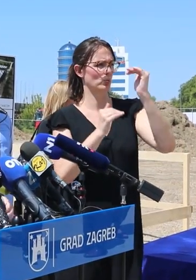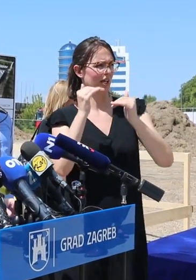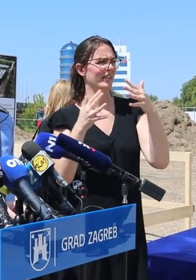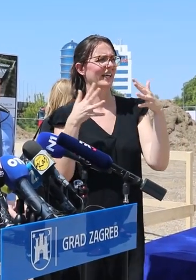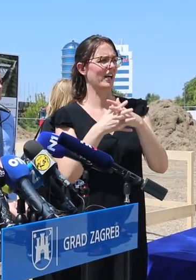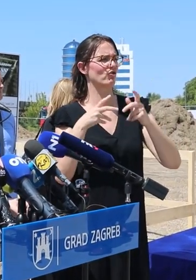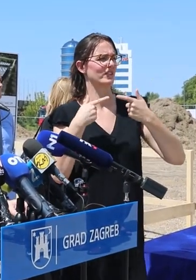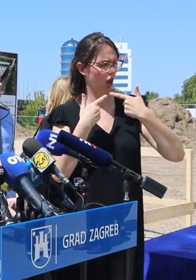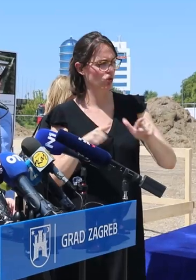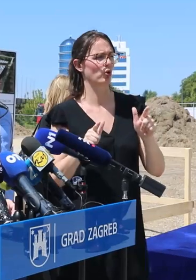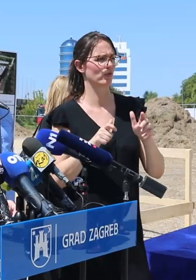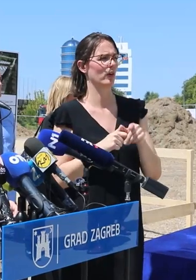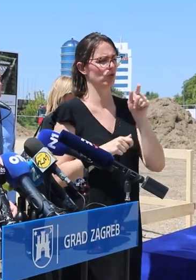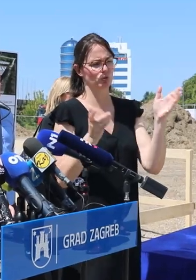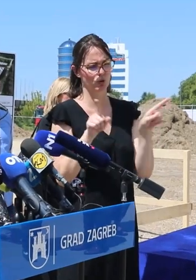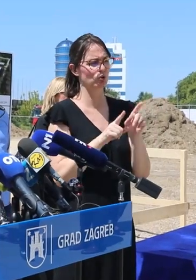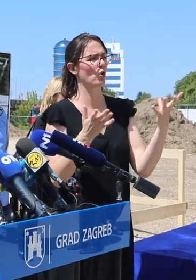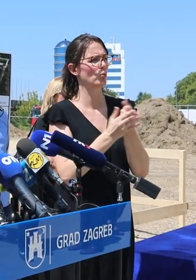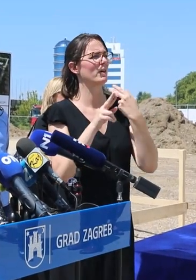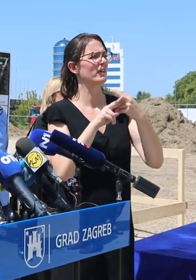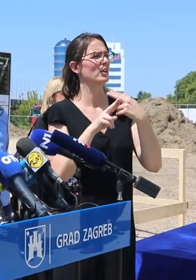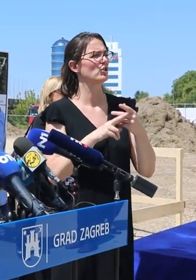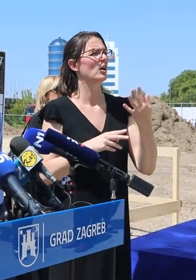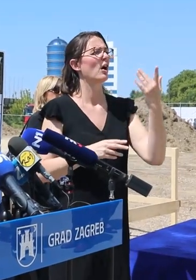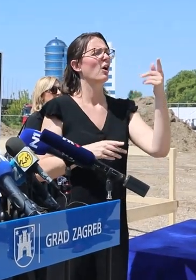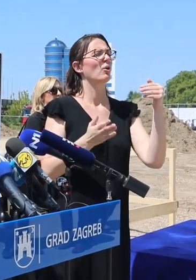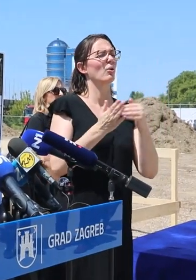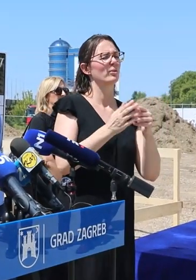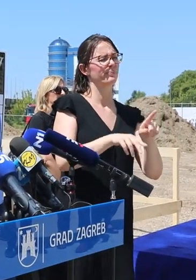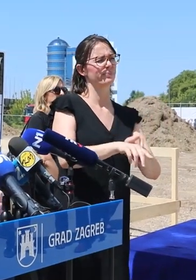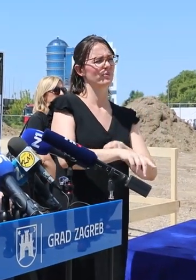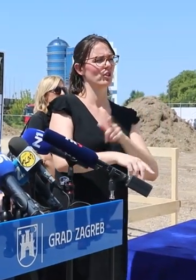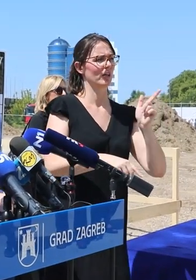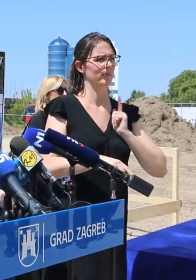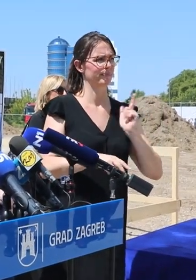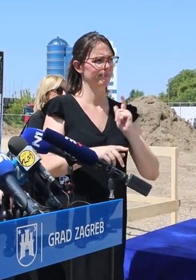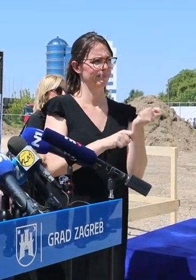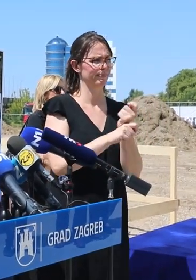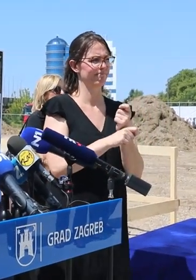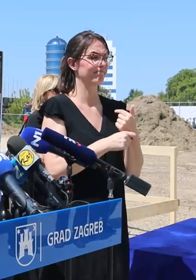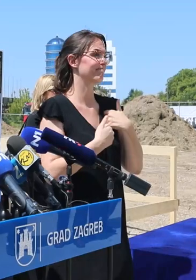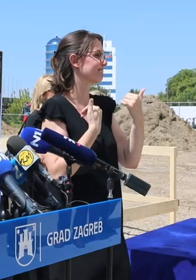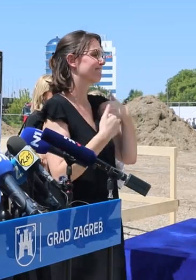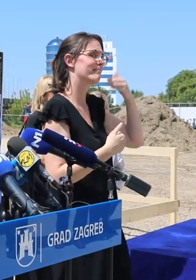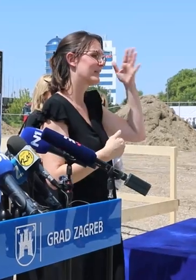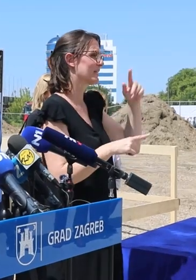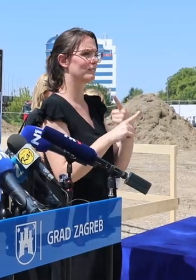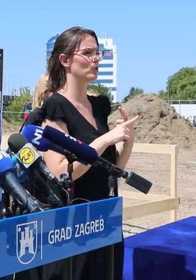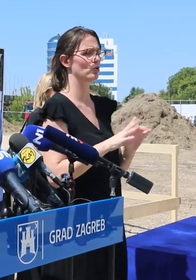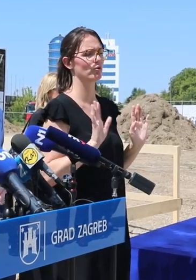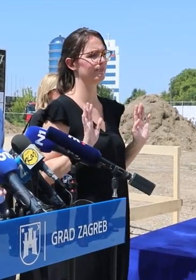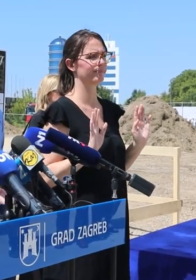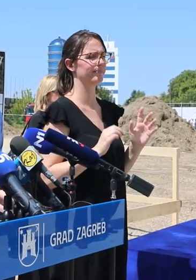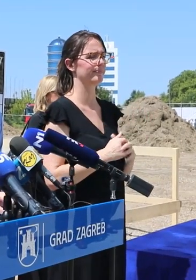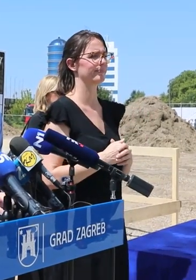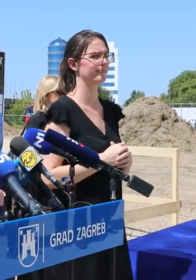Tako da je to isto tako pješno. Kako bi trebala podraći sa nasja okvjerno znalaz? U ovom trenutku to nije moguće reći,